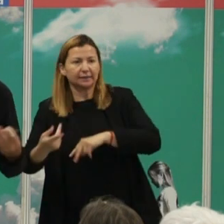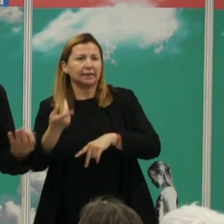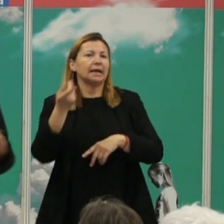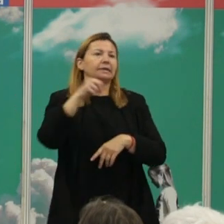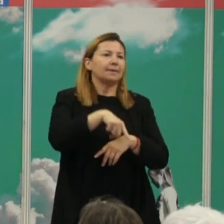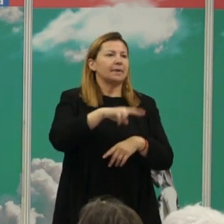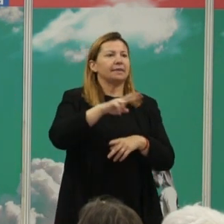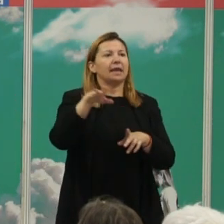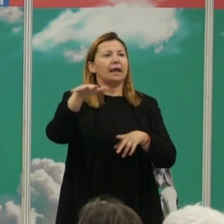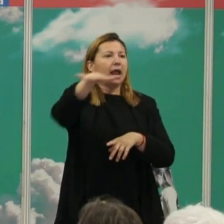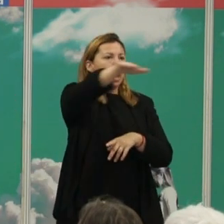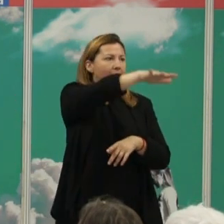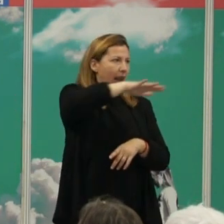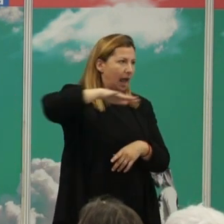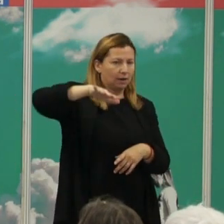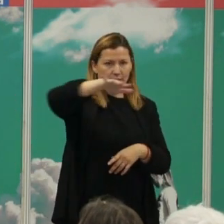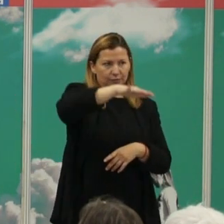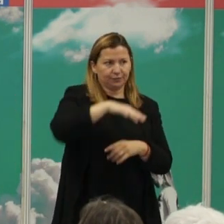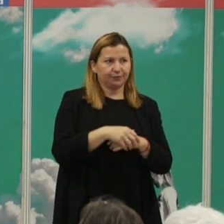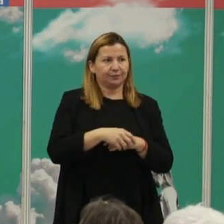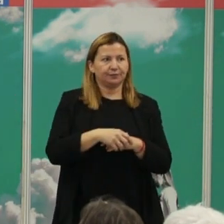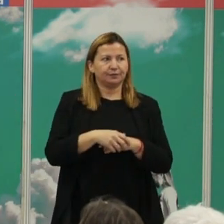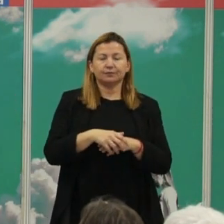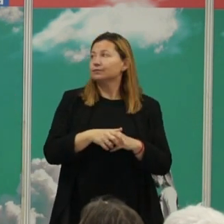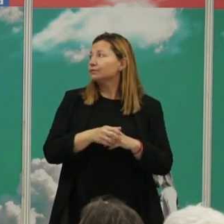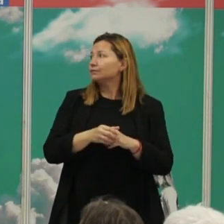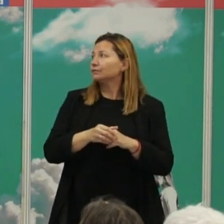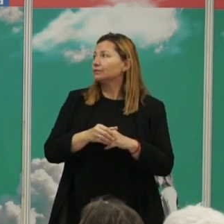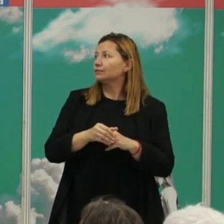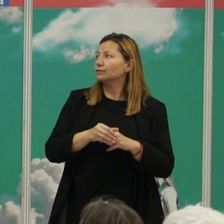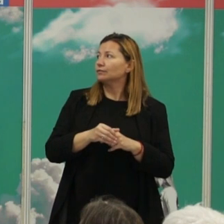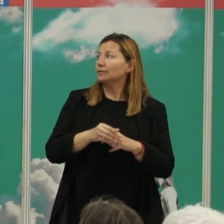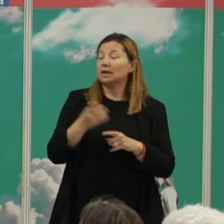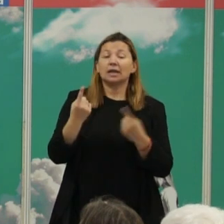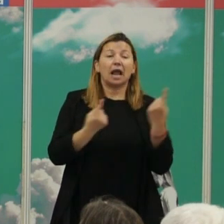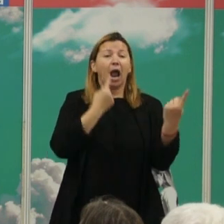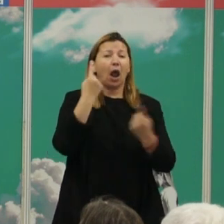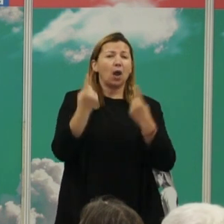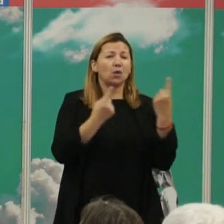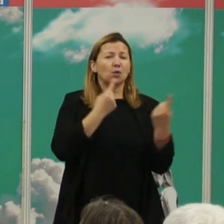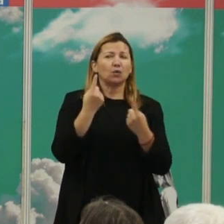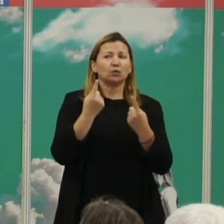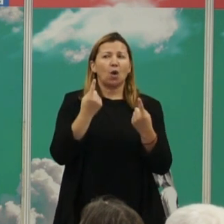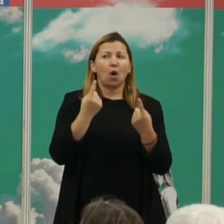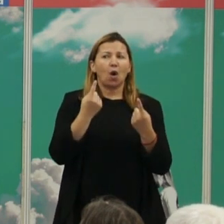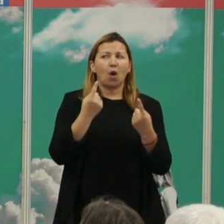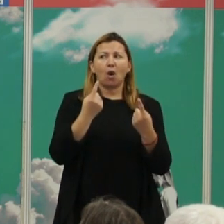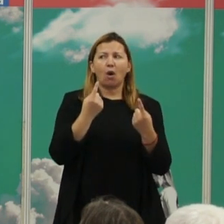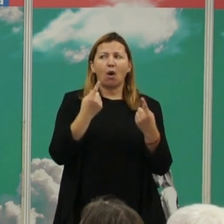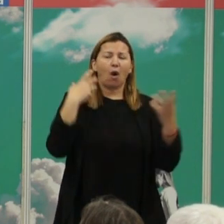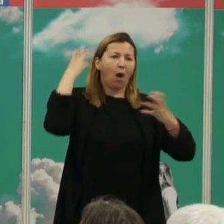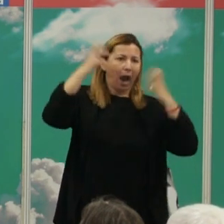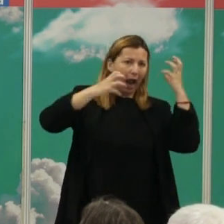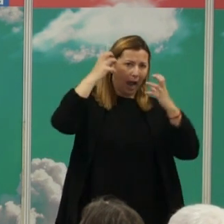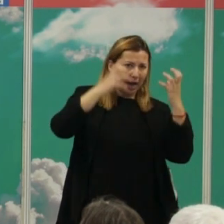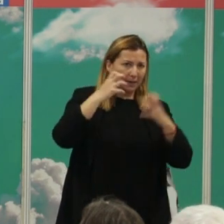genéticas que están afectando la expresión del rasgo. Y lo que se ha visto en algunos organismos tanto invertebrados como también en